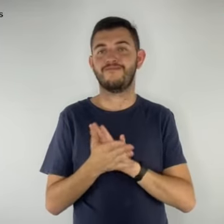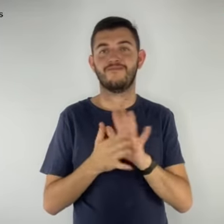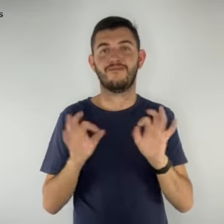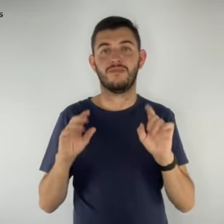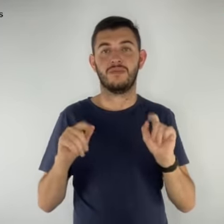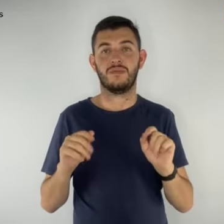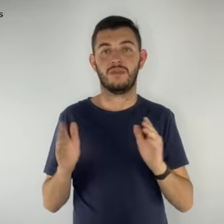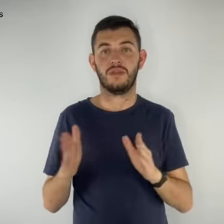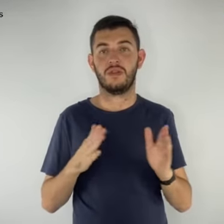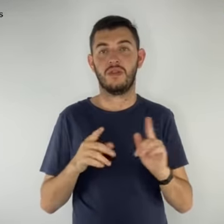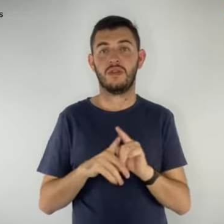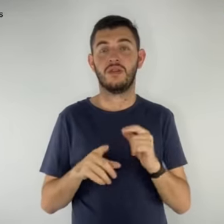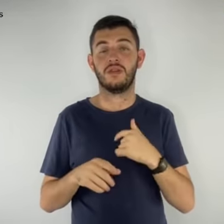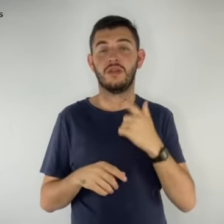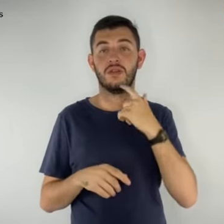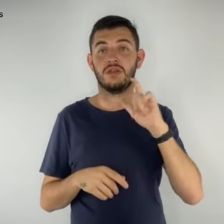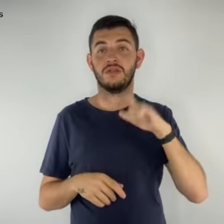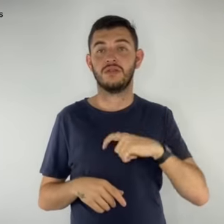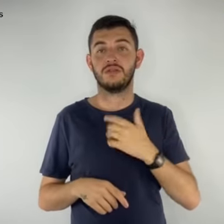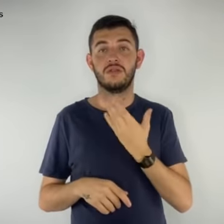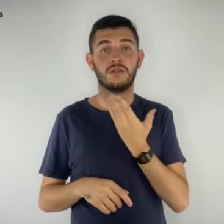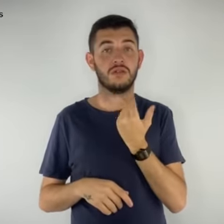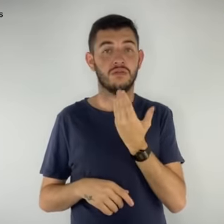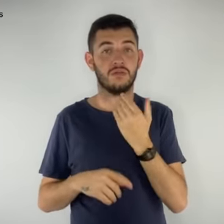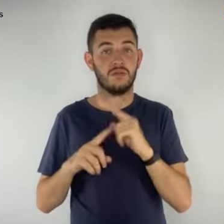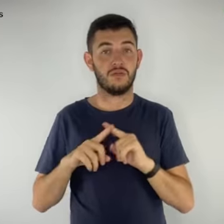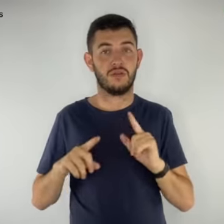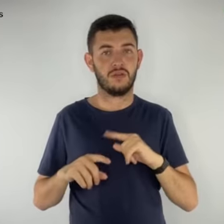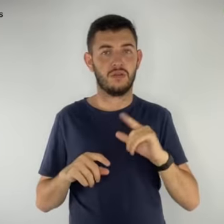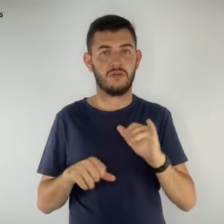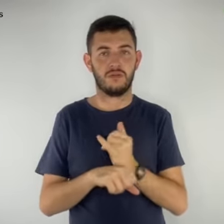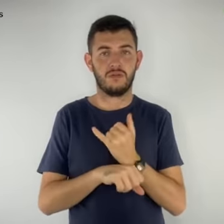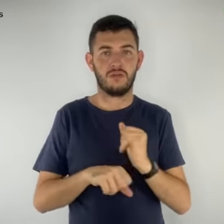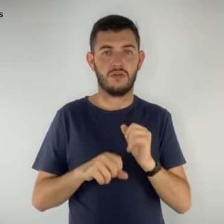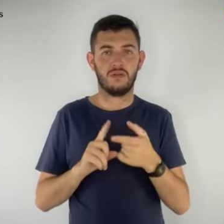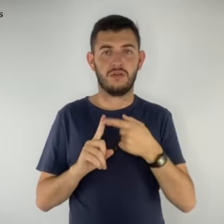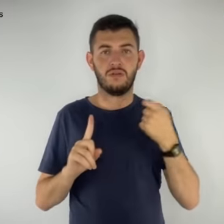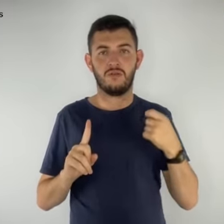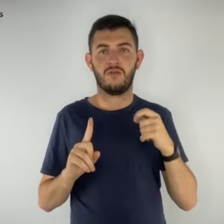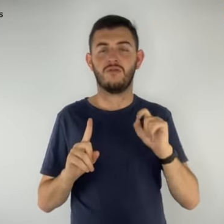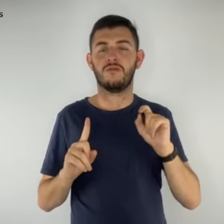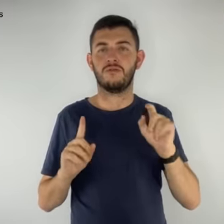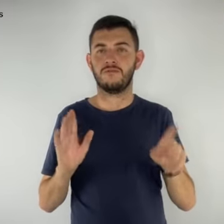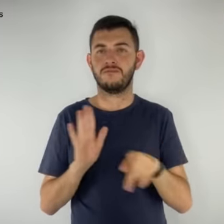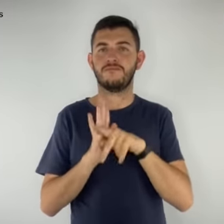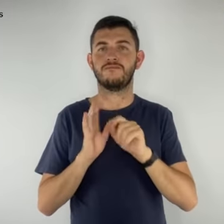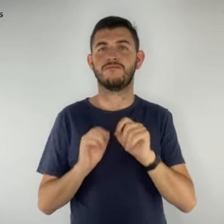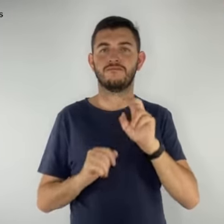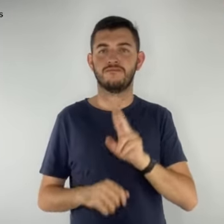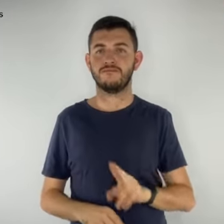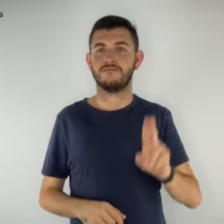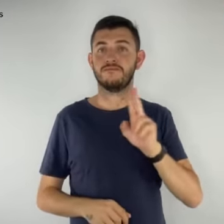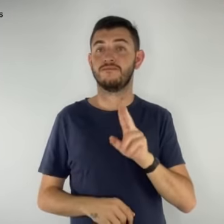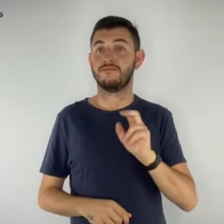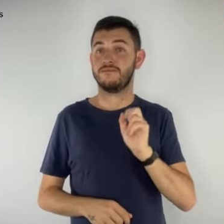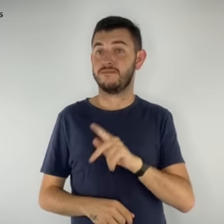Ticket alimentação. Em mais uma versão utilizada pelos estelionatários, um